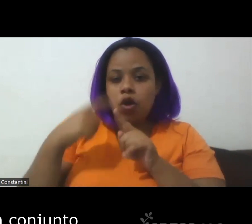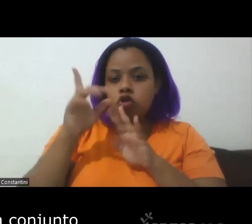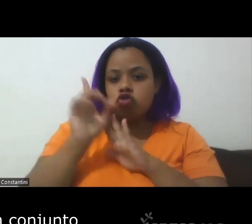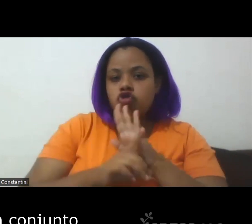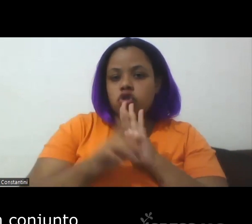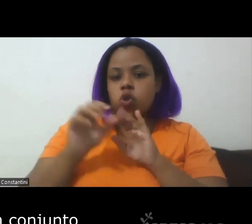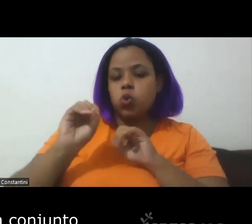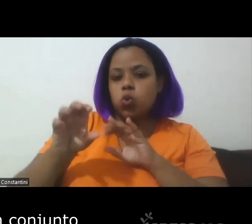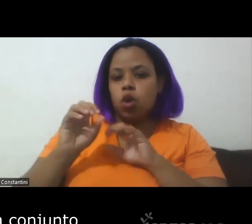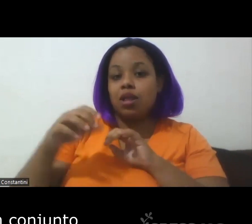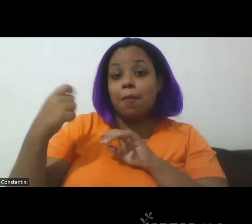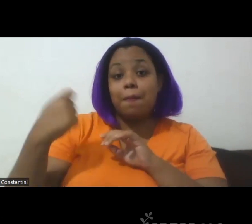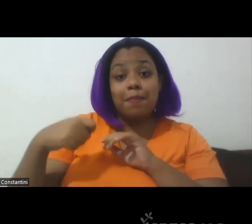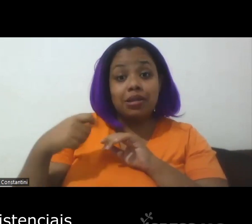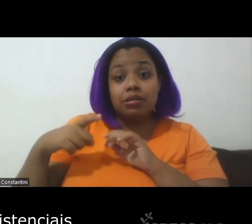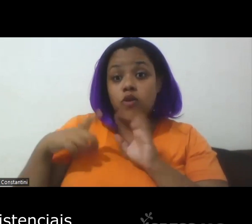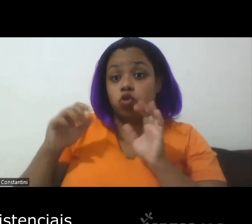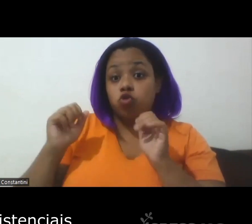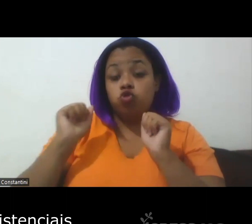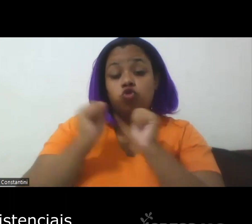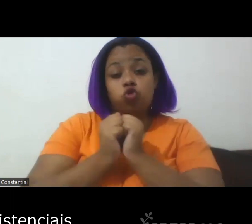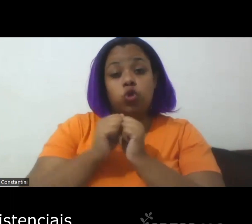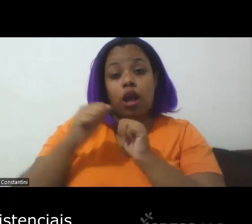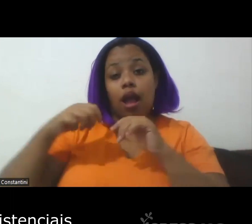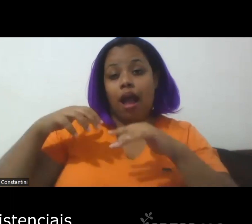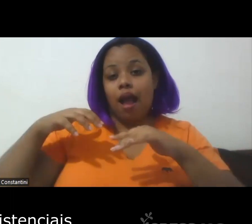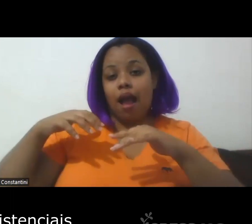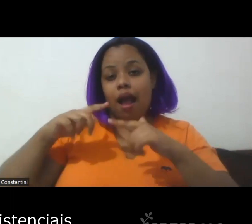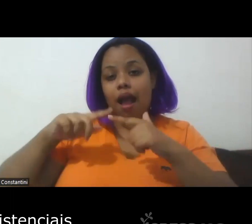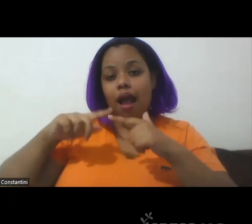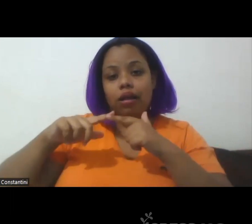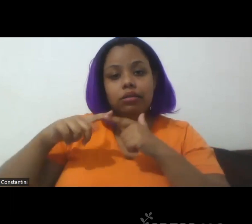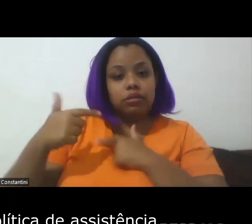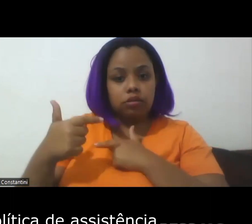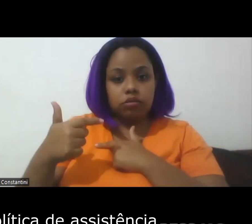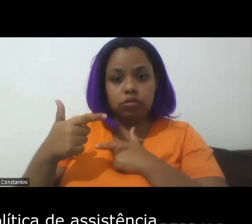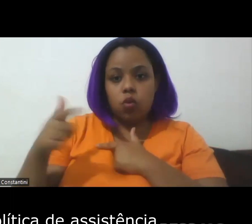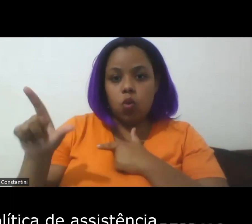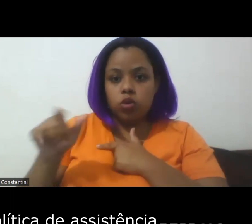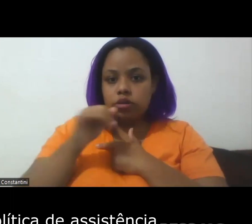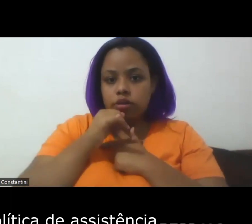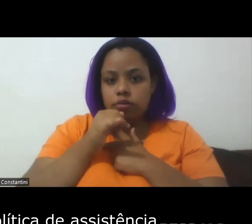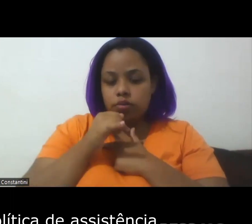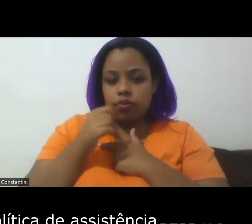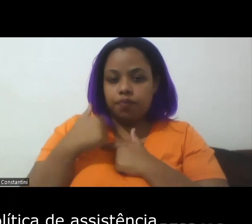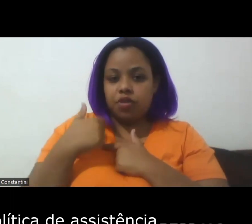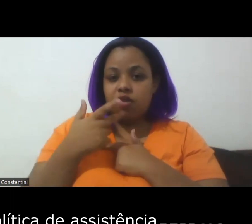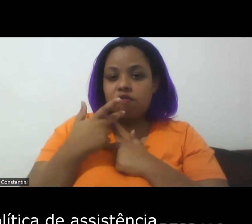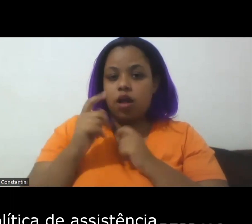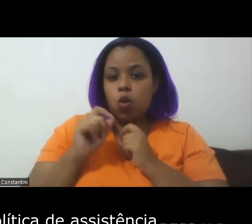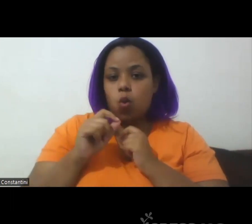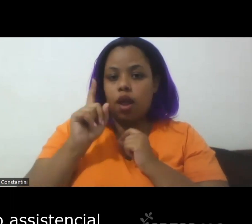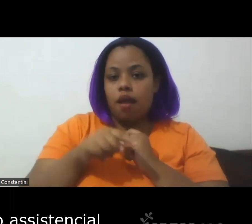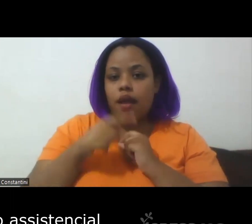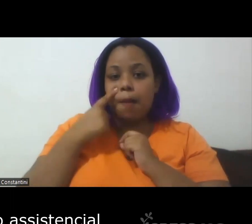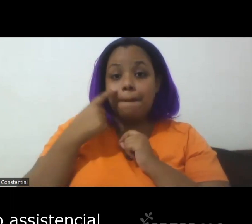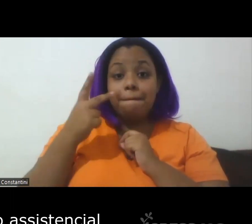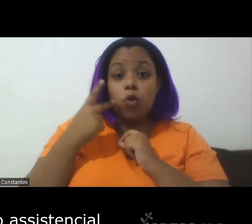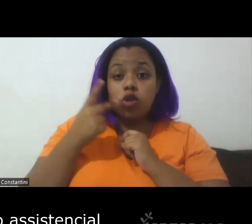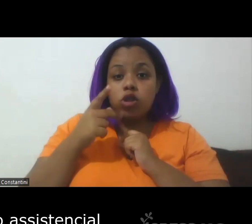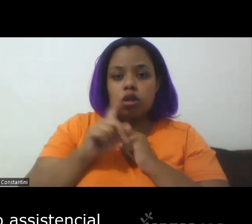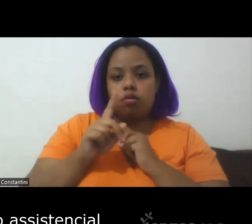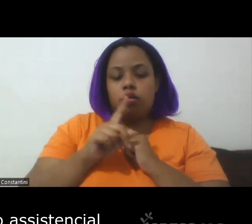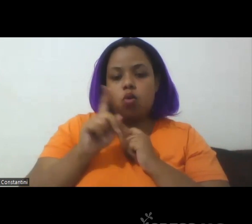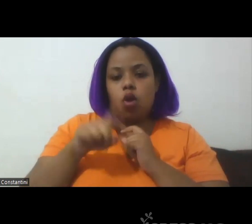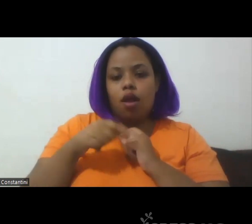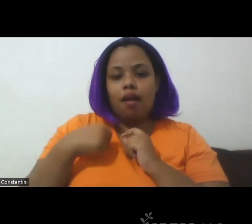precisa de um conjunto de ações assistenciais. Eu não estou falando da política de assistência, mas de um traço